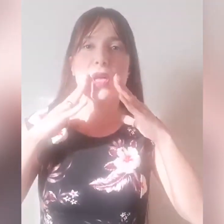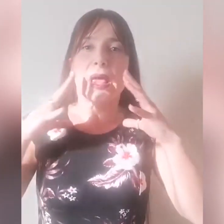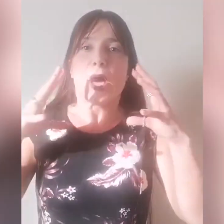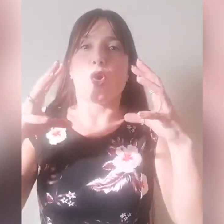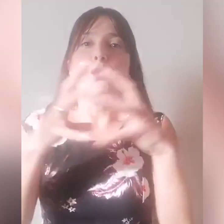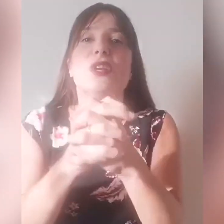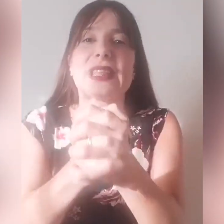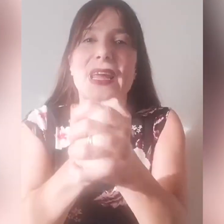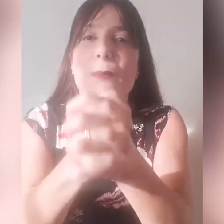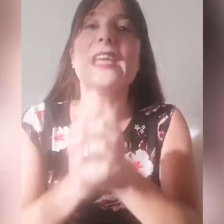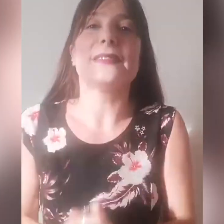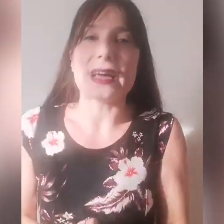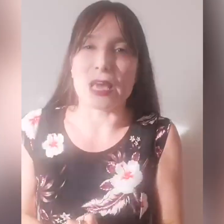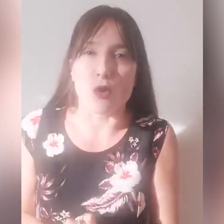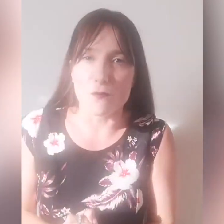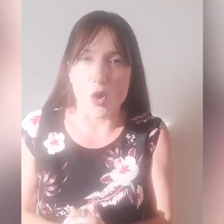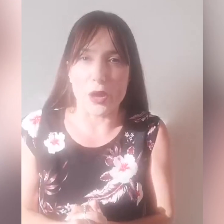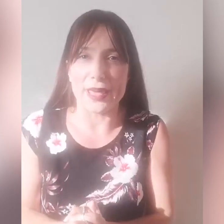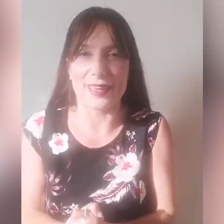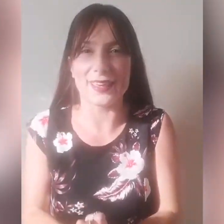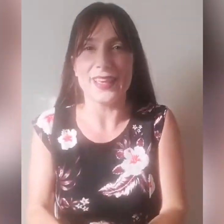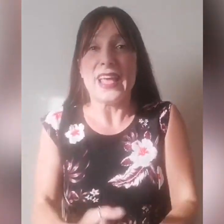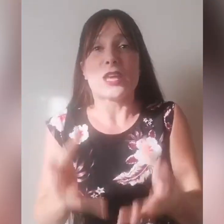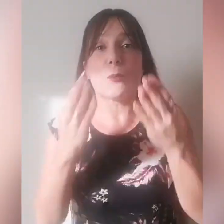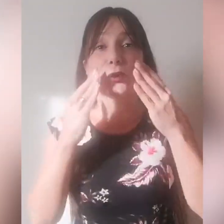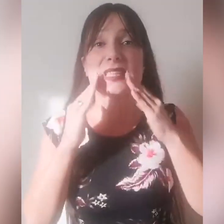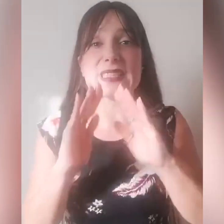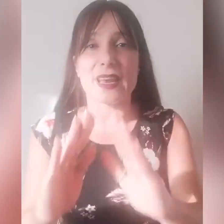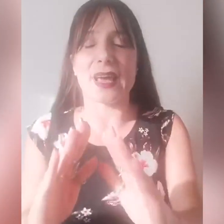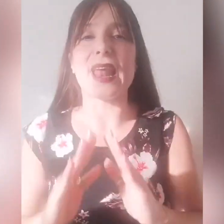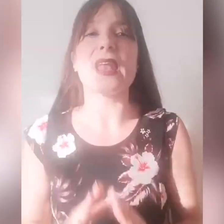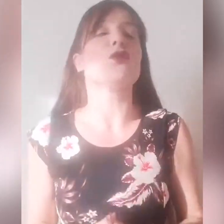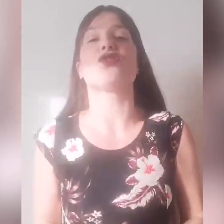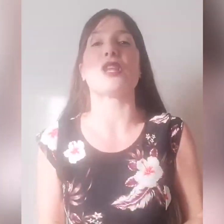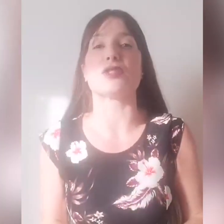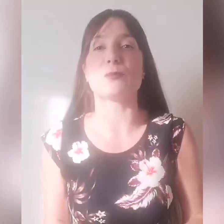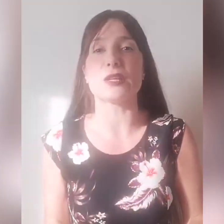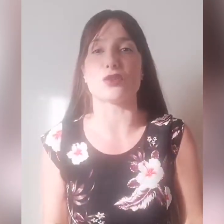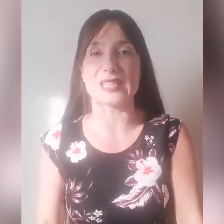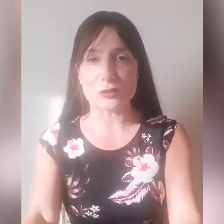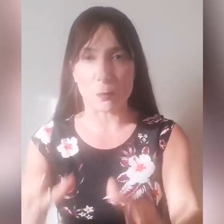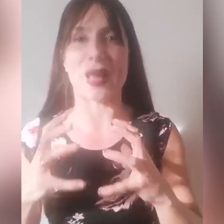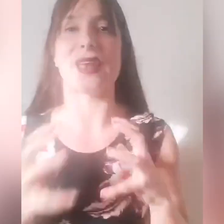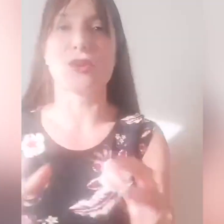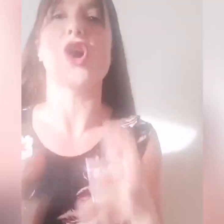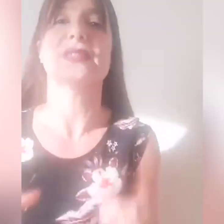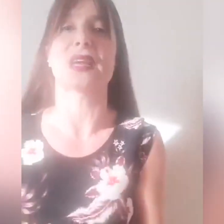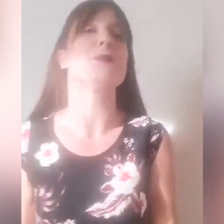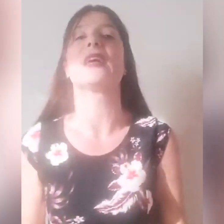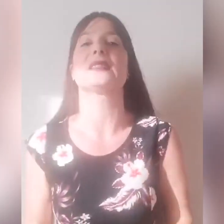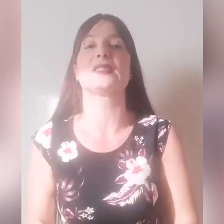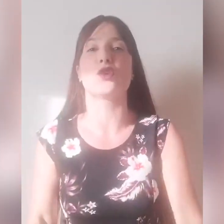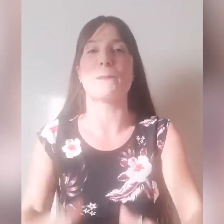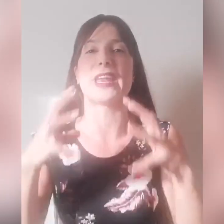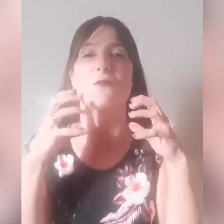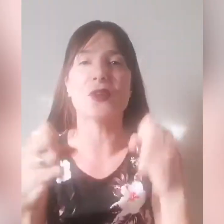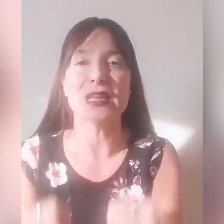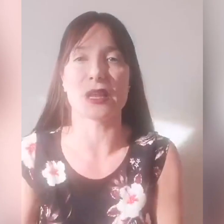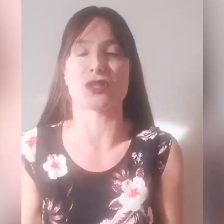comunitariamente anche con voi, che io possa essere canale voce dello Spirito Santo per la nostra liberazione, per i fini dello